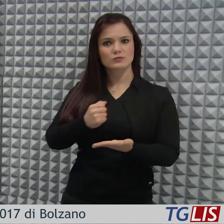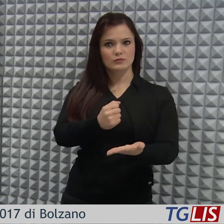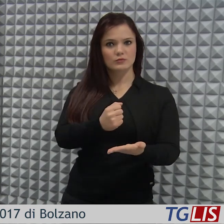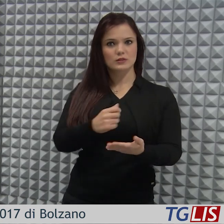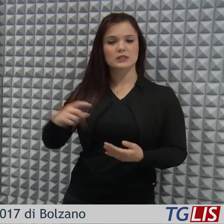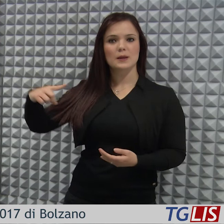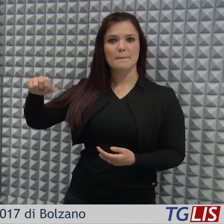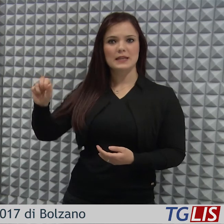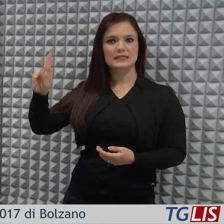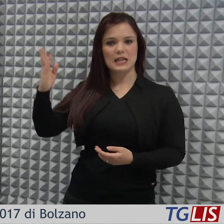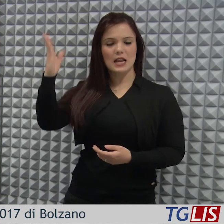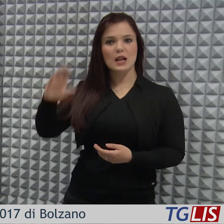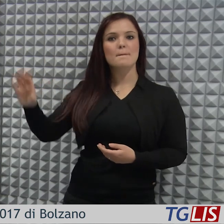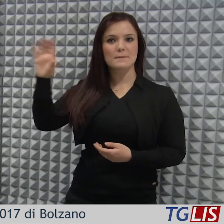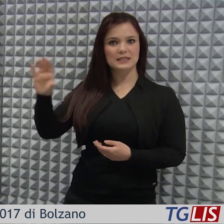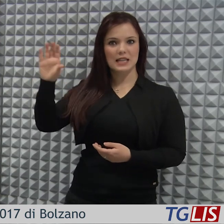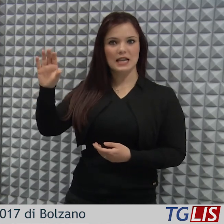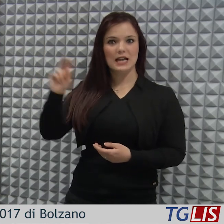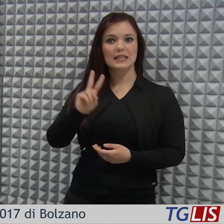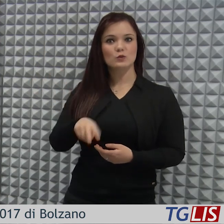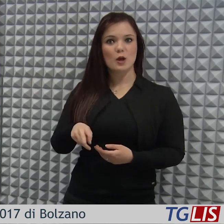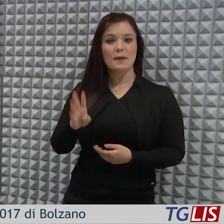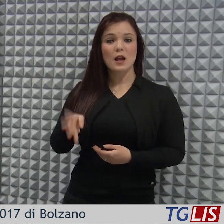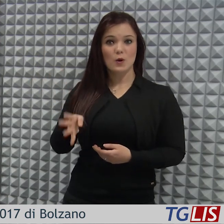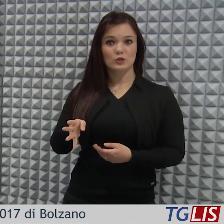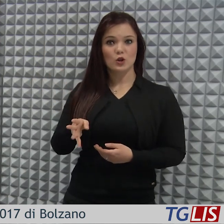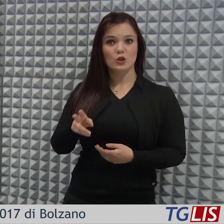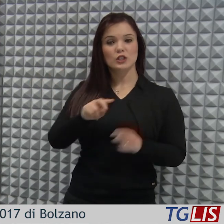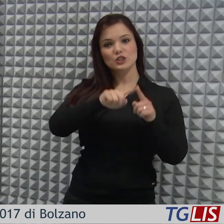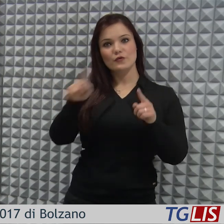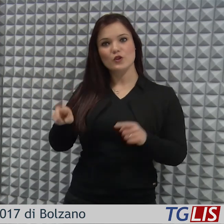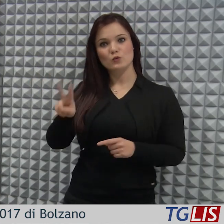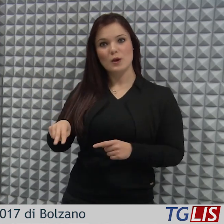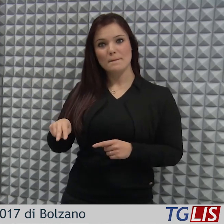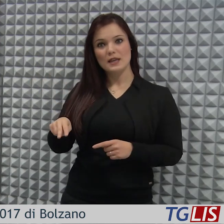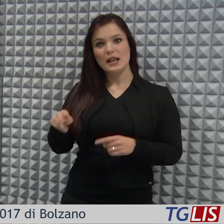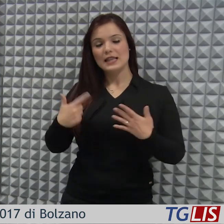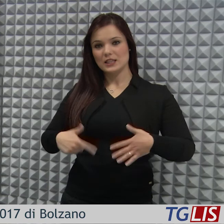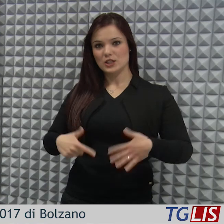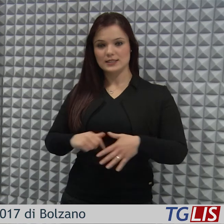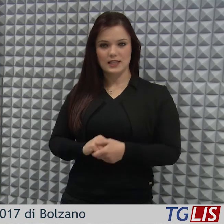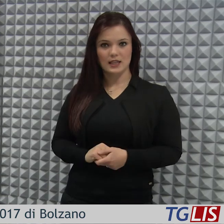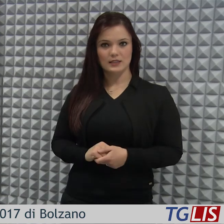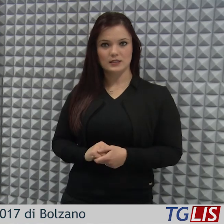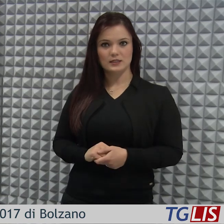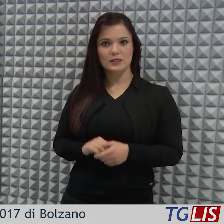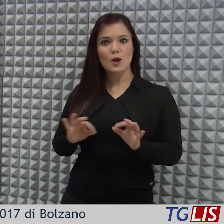del PSR Basilicata 2014-2017. Oltre